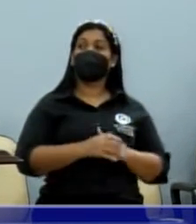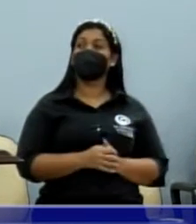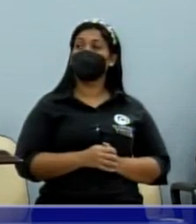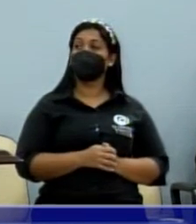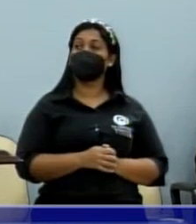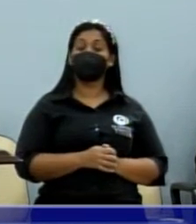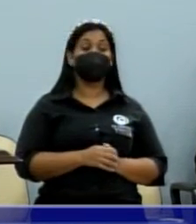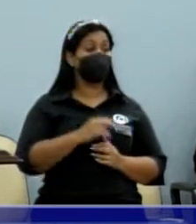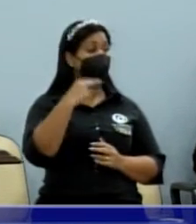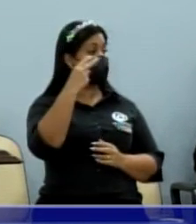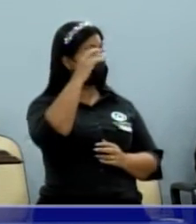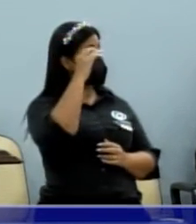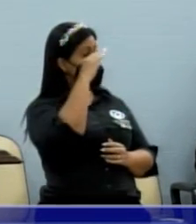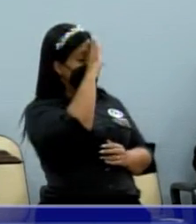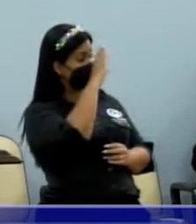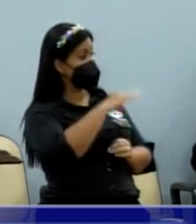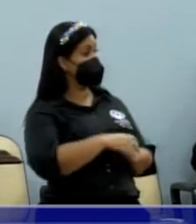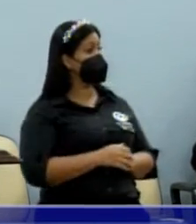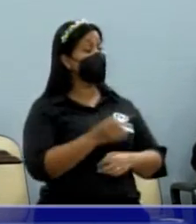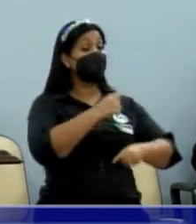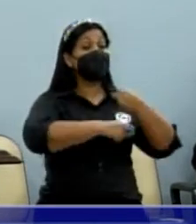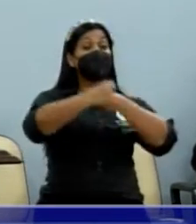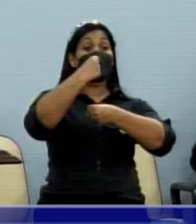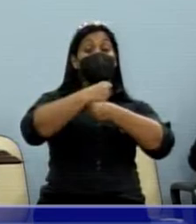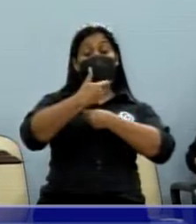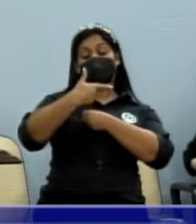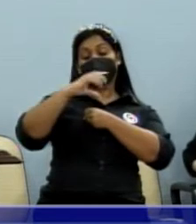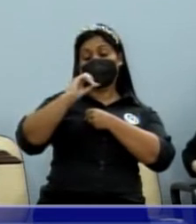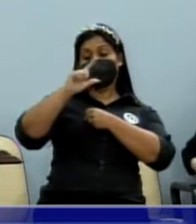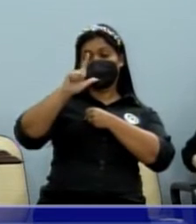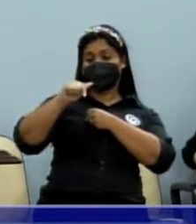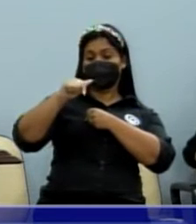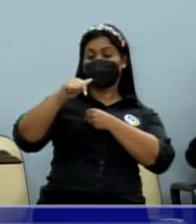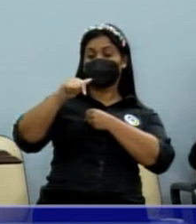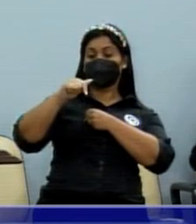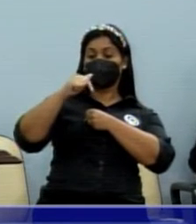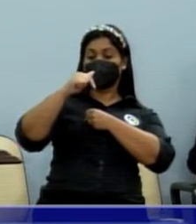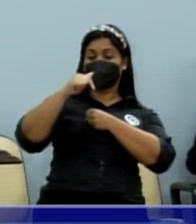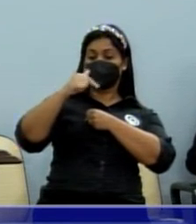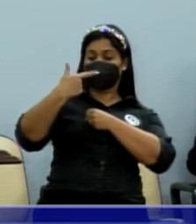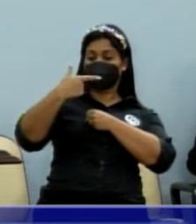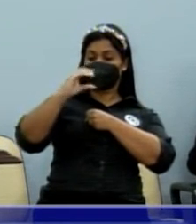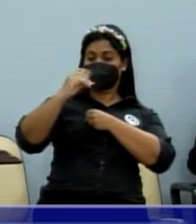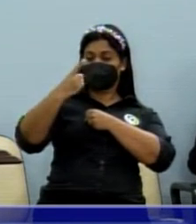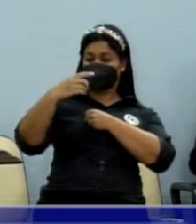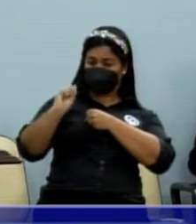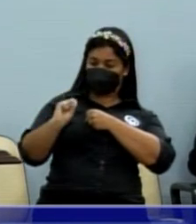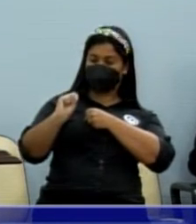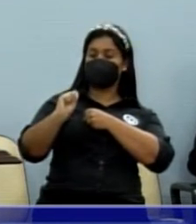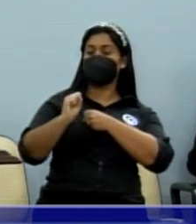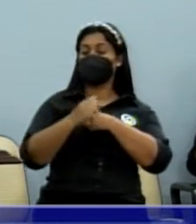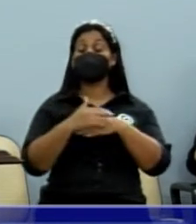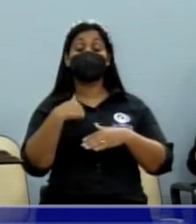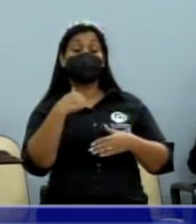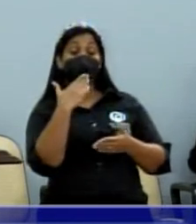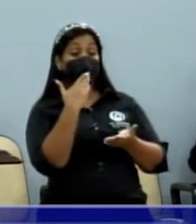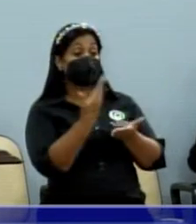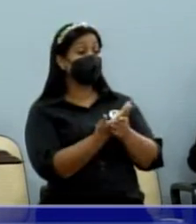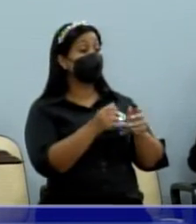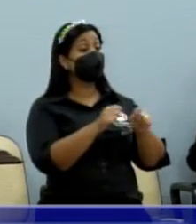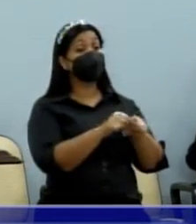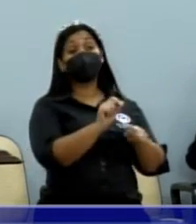Coronel Jean Charles, em 2017, 2018, eu fiz um pedido para asfaltar 300 metros na